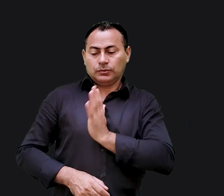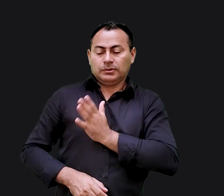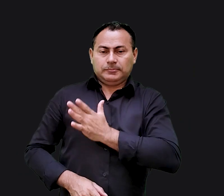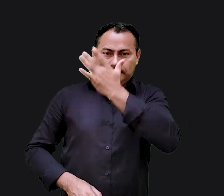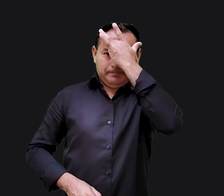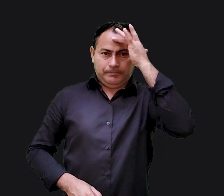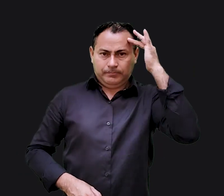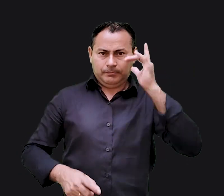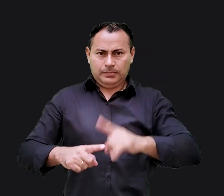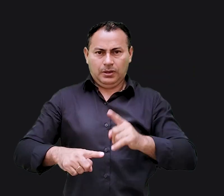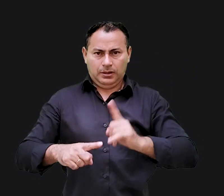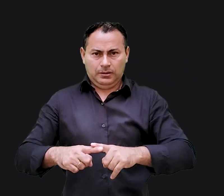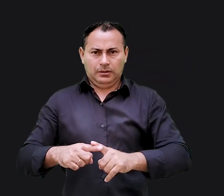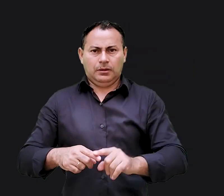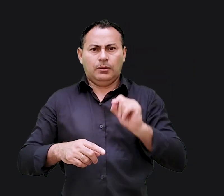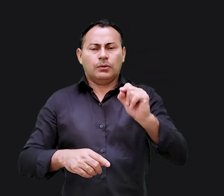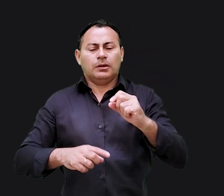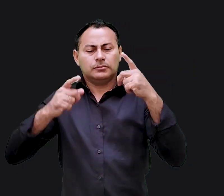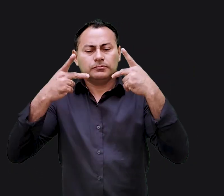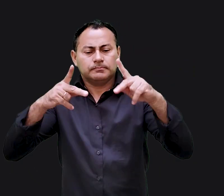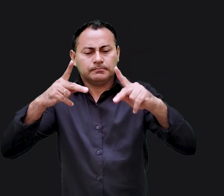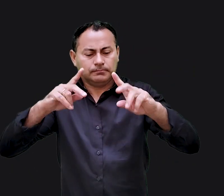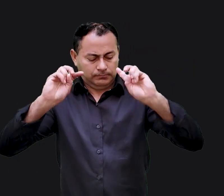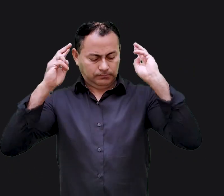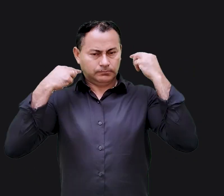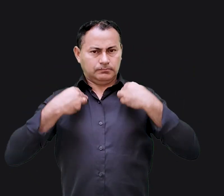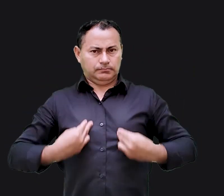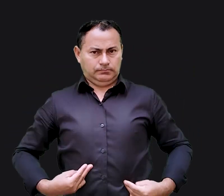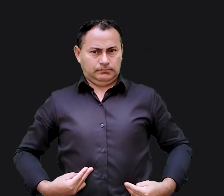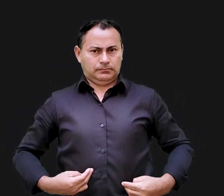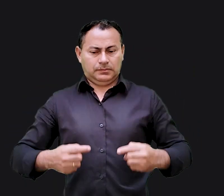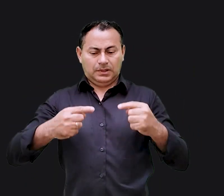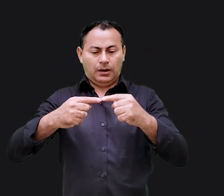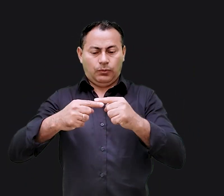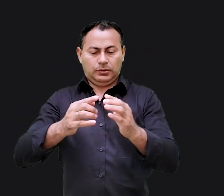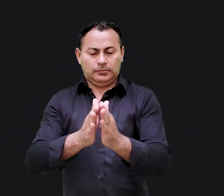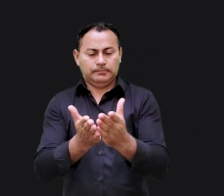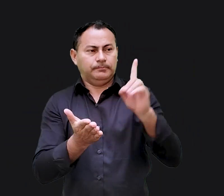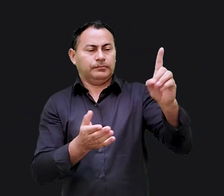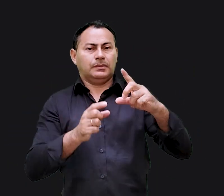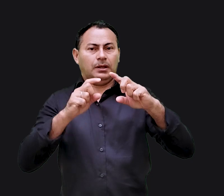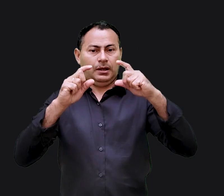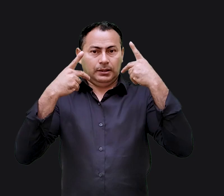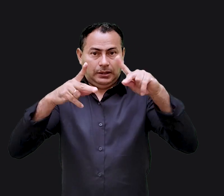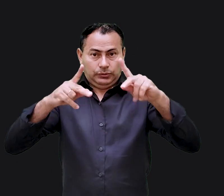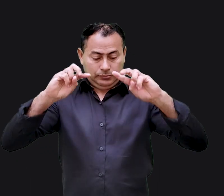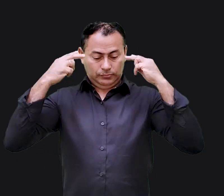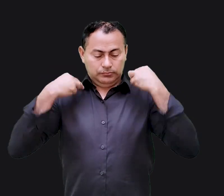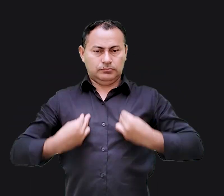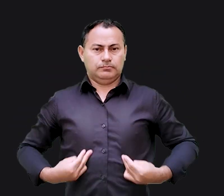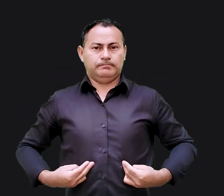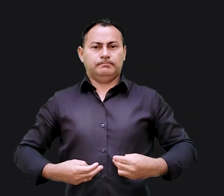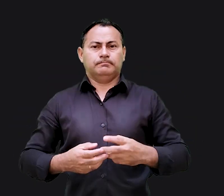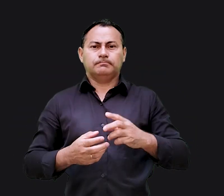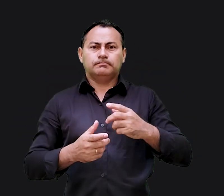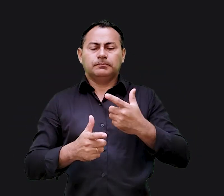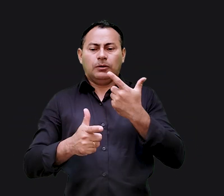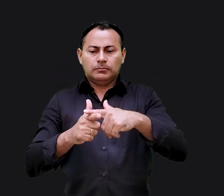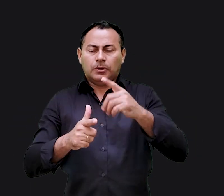os enganos do coração humano afinal de contas o que é a natureza humana de acordo com as escrituras a natureza humana é o principal problema